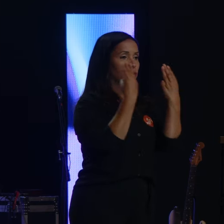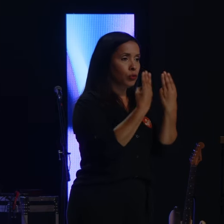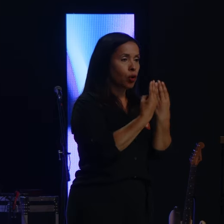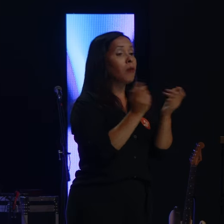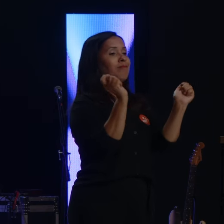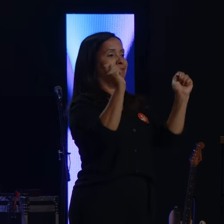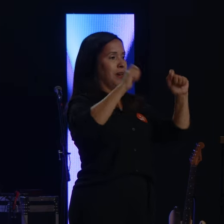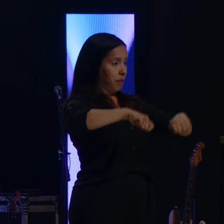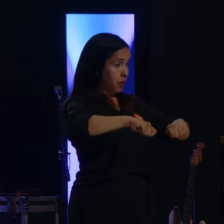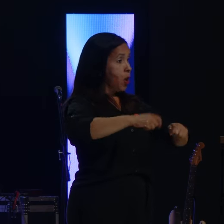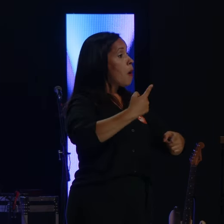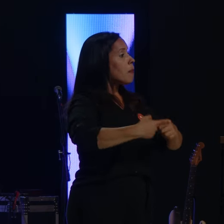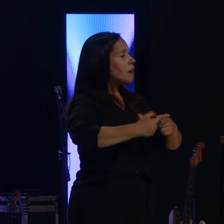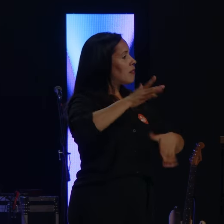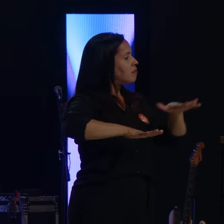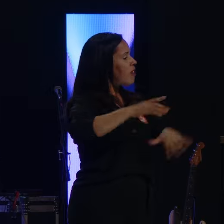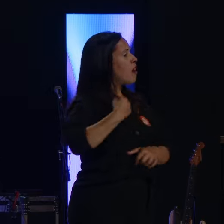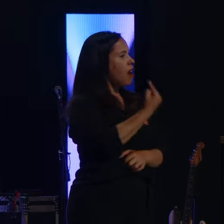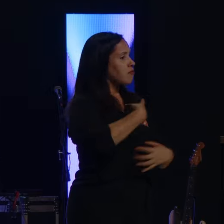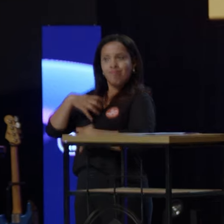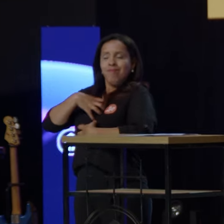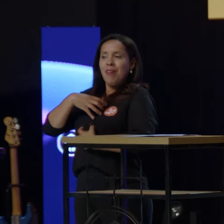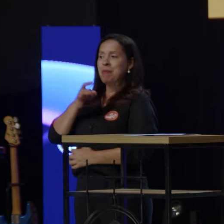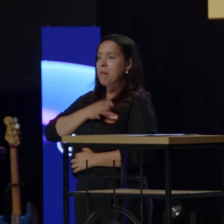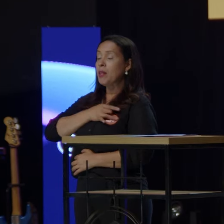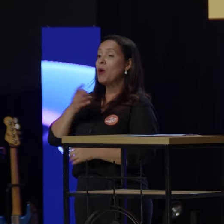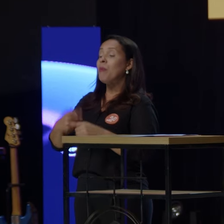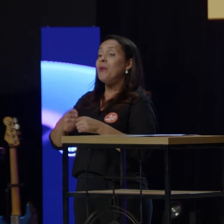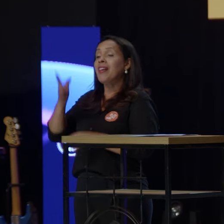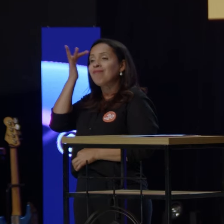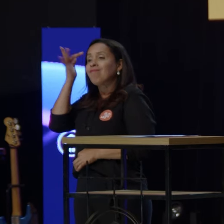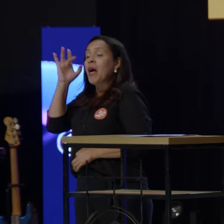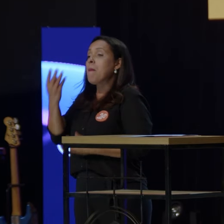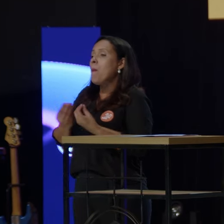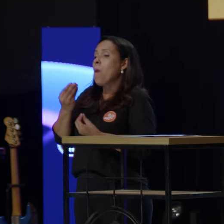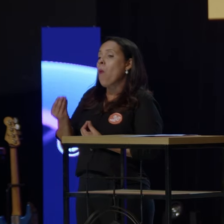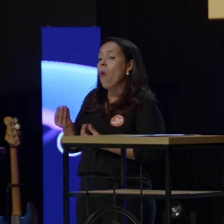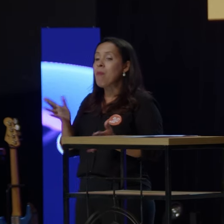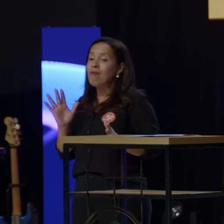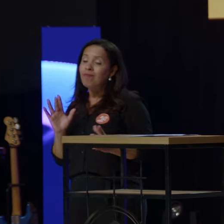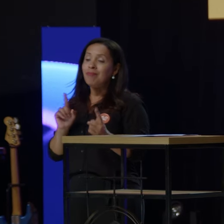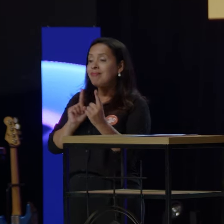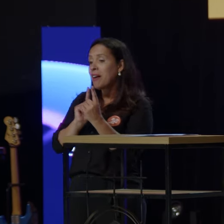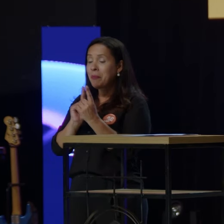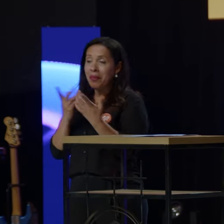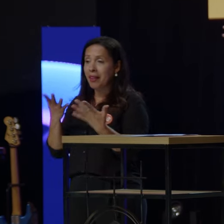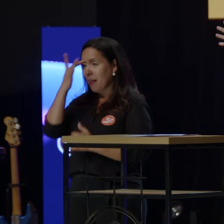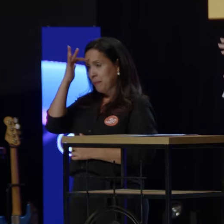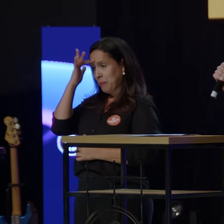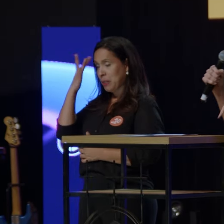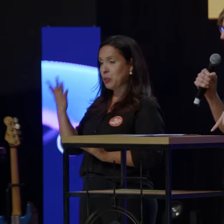meio com medo. Como é que a gente vai agir junto de uma pessoa com uma necessidade especial, com uma deficiência? Então, a gente está querendo